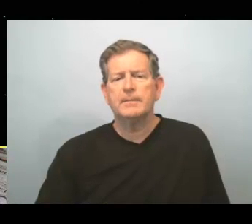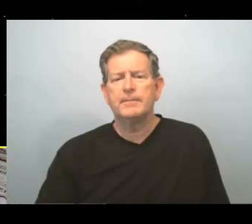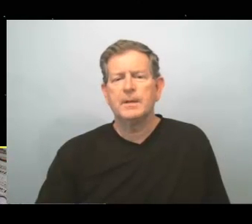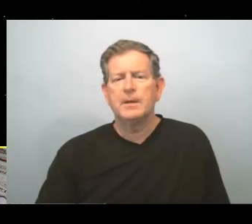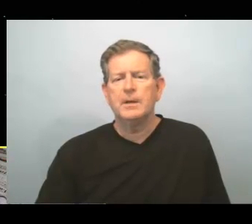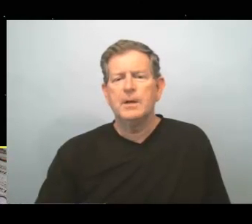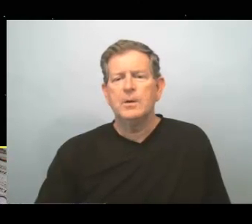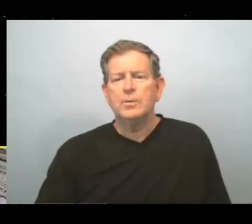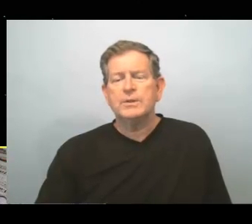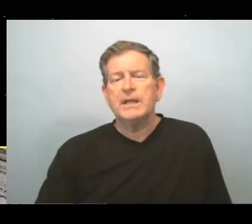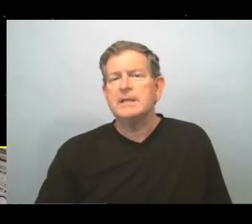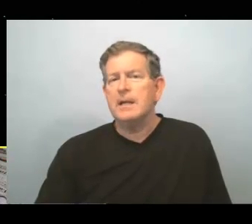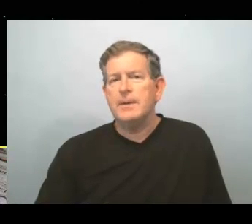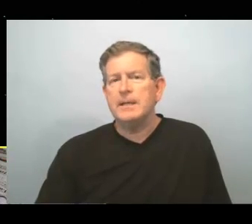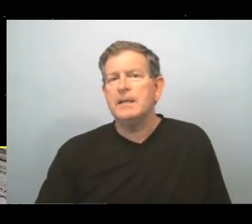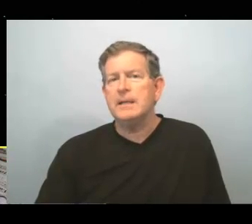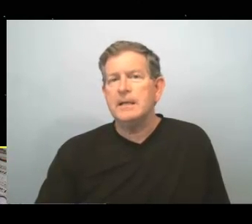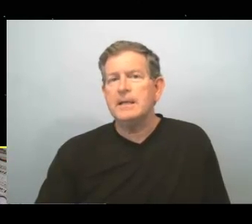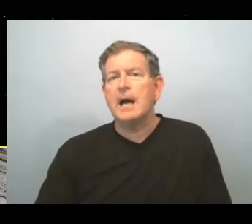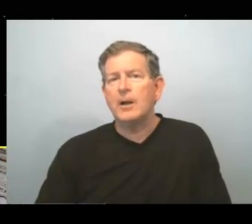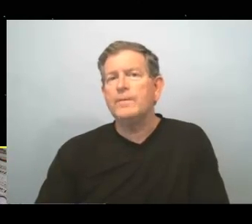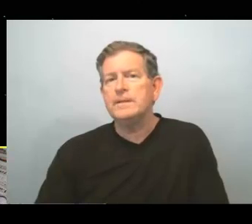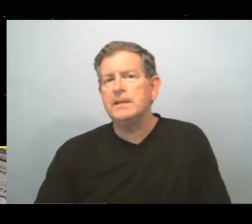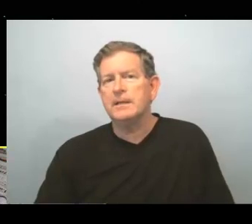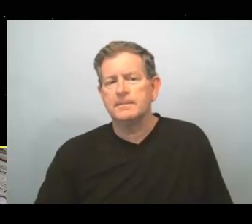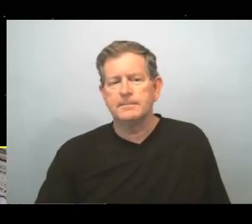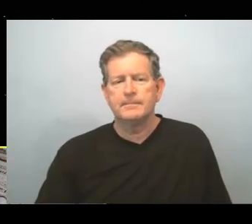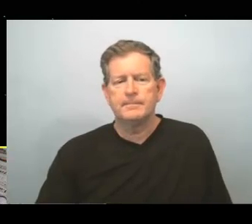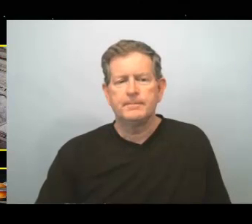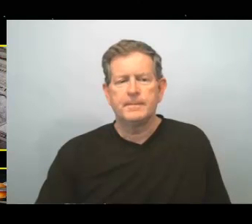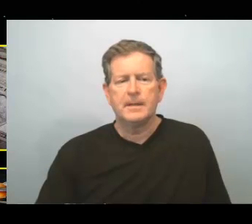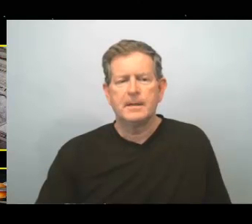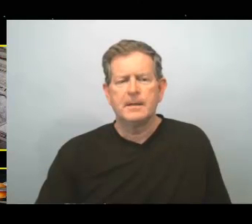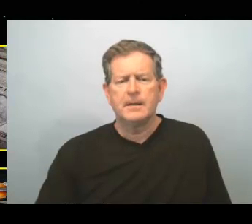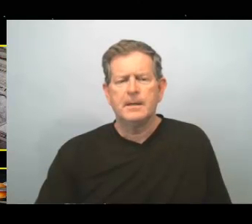doce, ustedes deberían ir a la oficina,